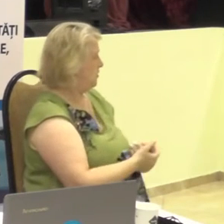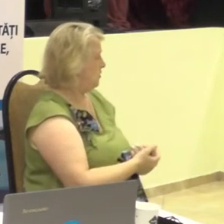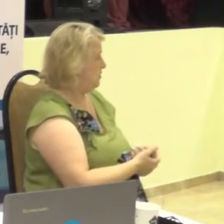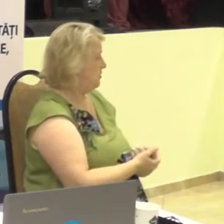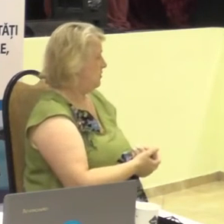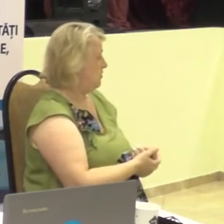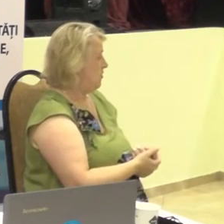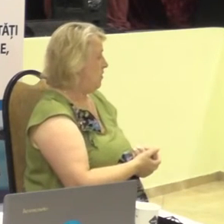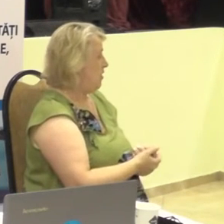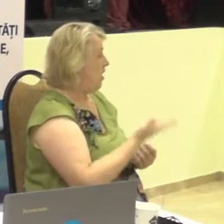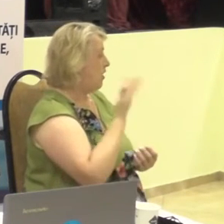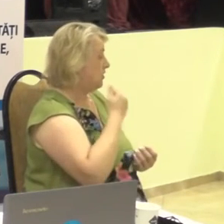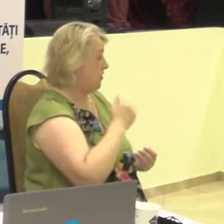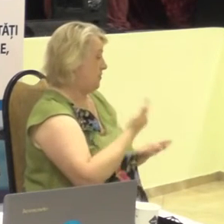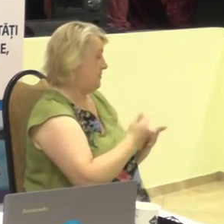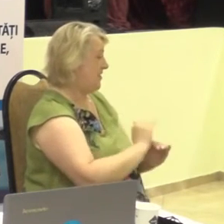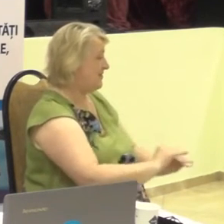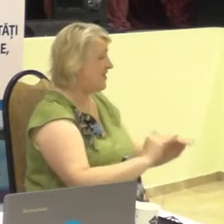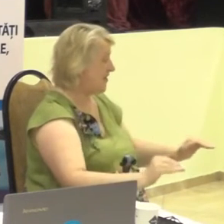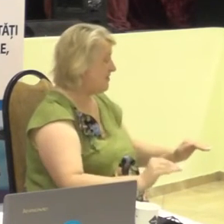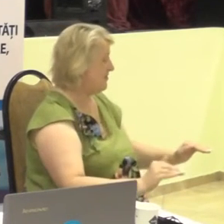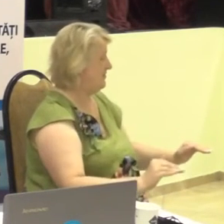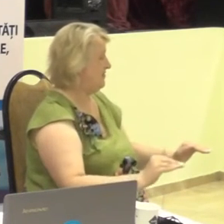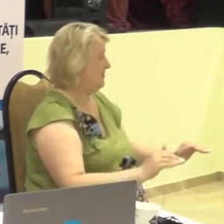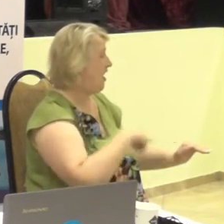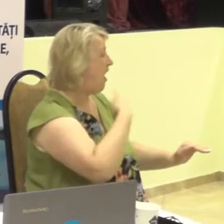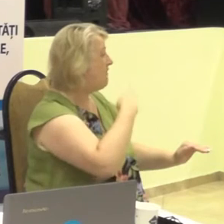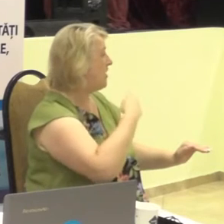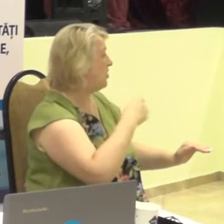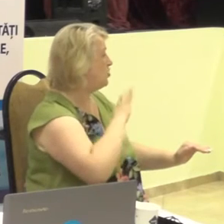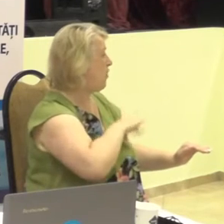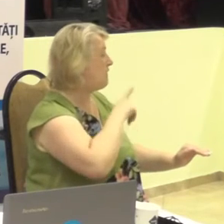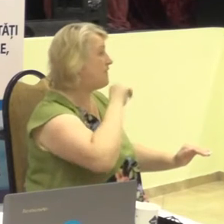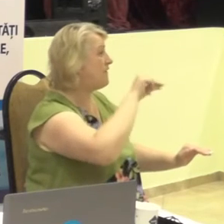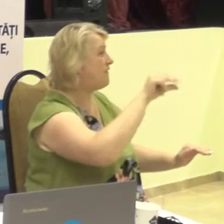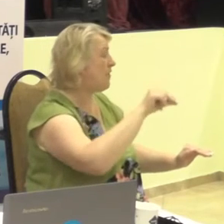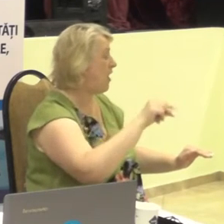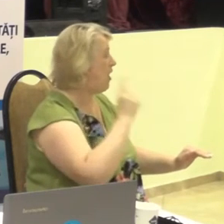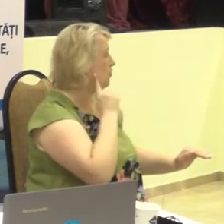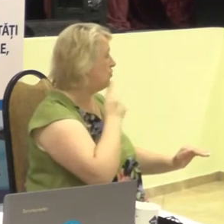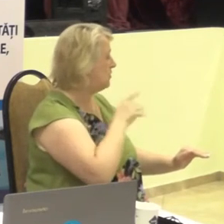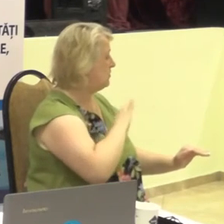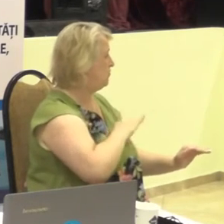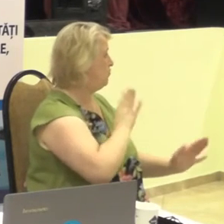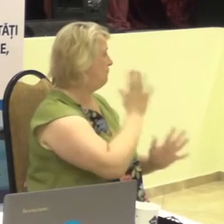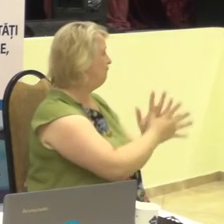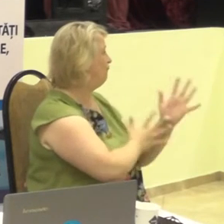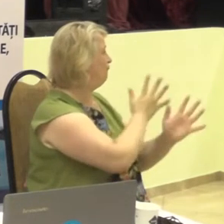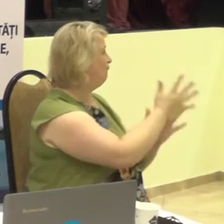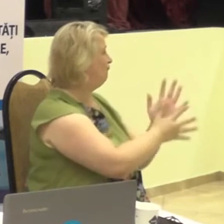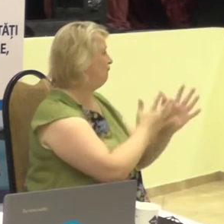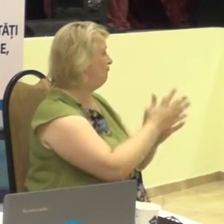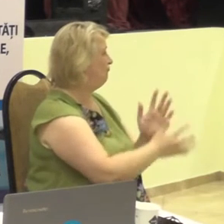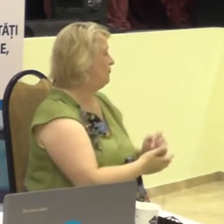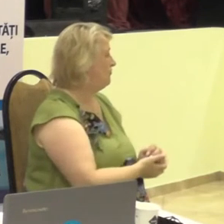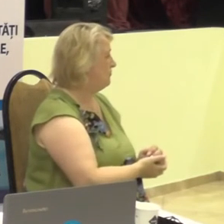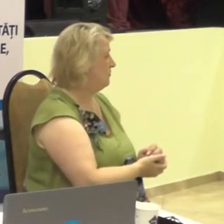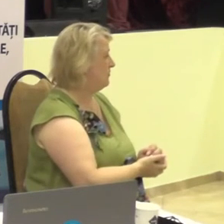ce copiii auzitori folosesc limba vorbită, copiii sus folosesc limbajul în bicocistoală,